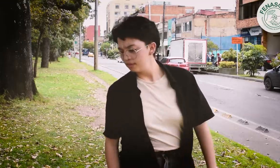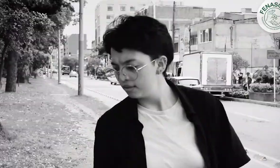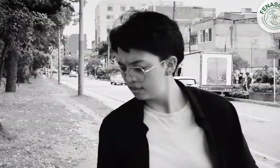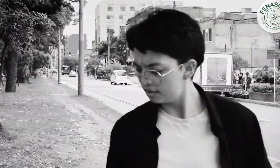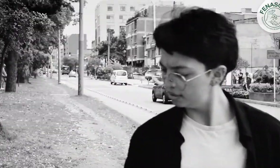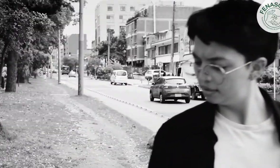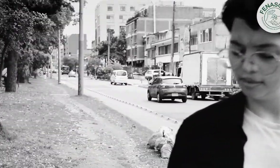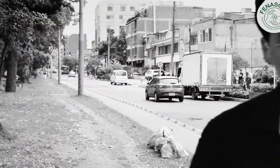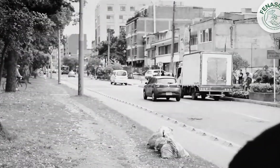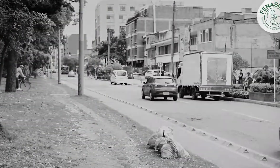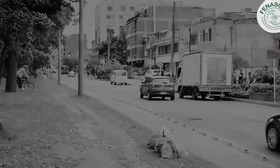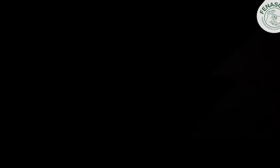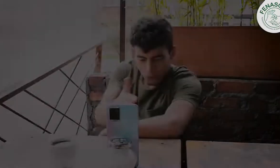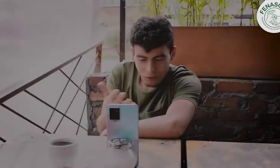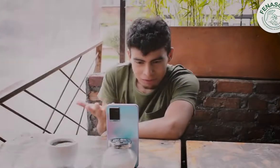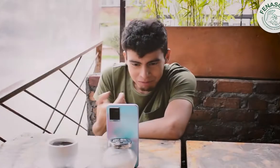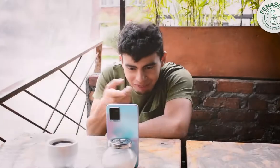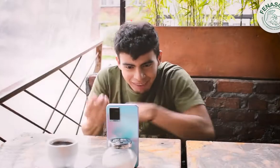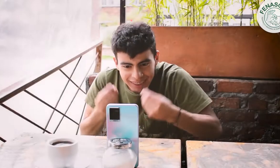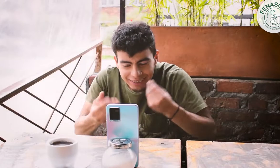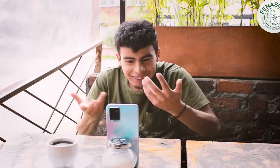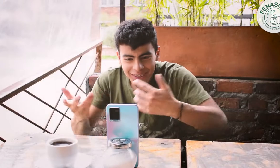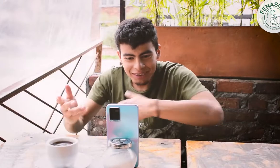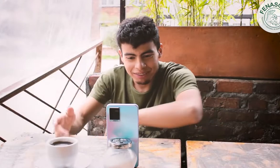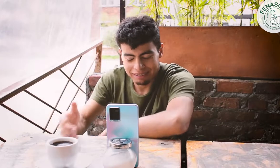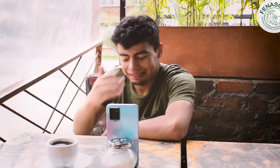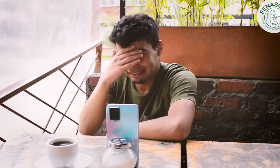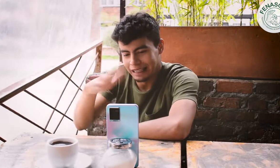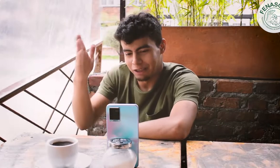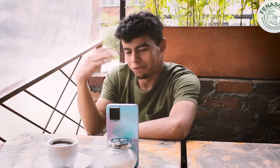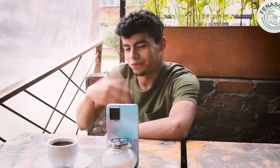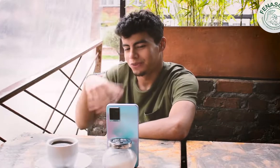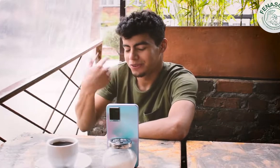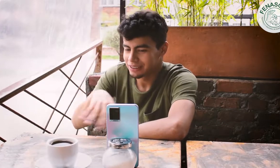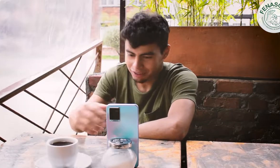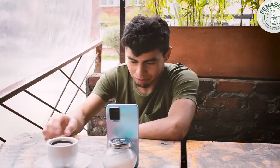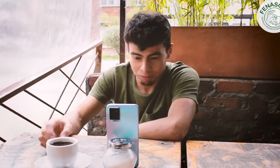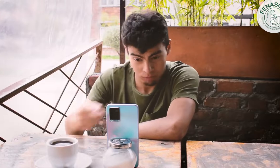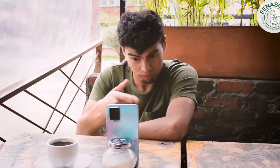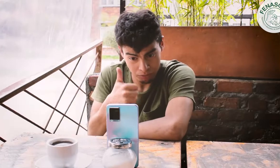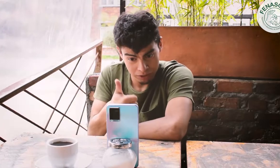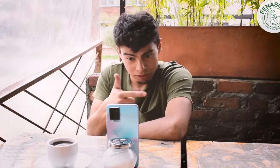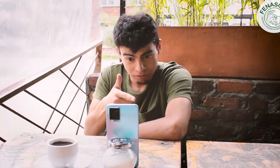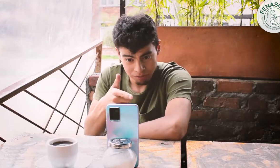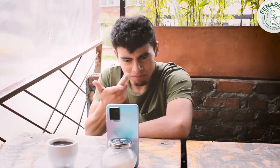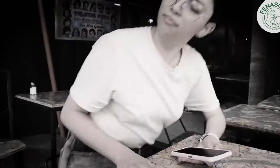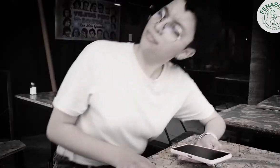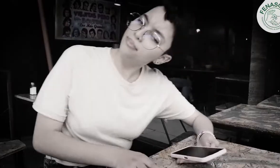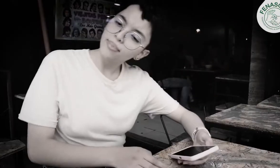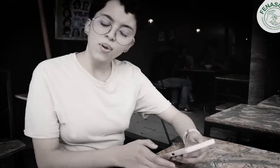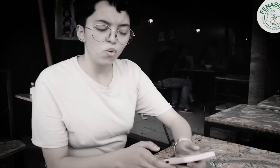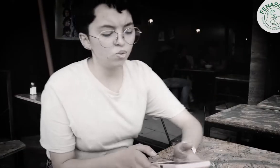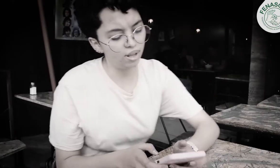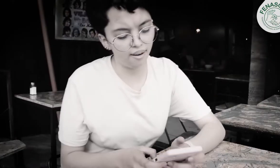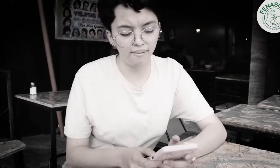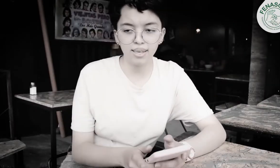Tan raro. Hace mucho que no nos vemos, ¿ahora qué haces? ¿Pero estás bien? ¿Otra vez?